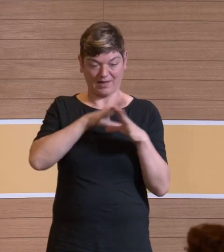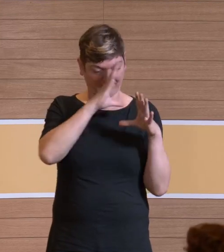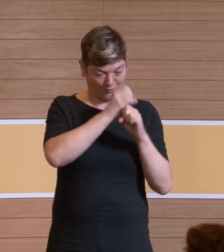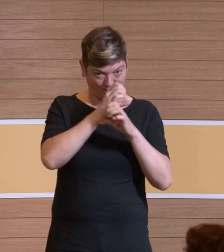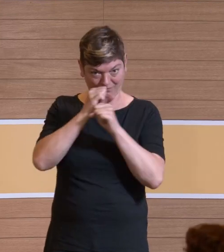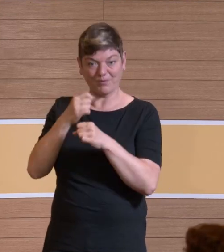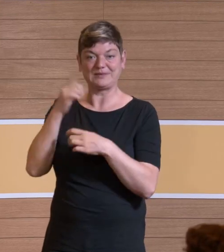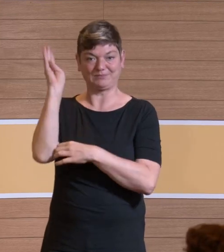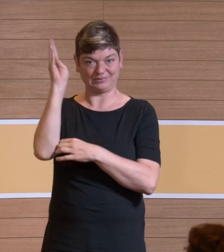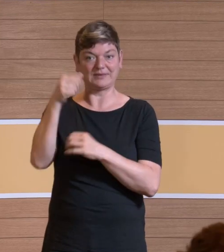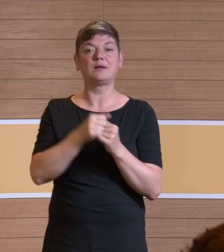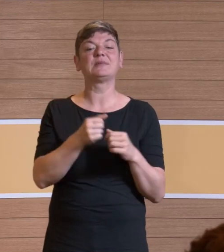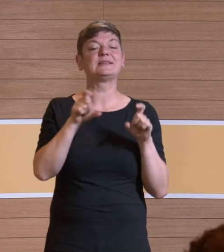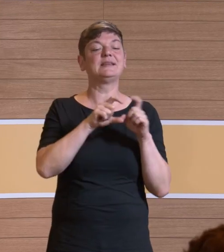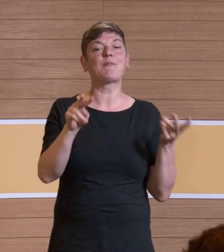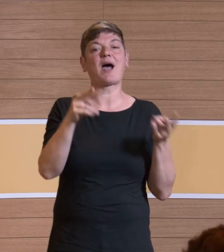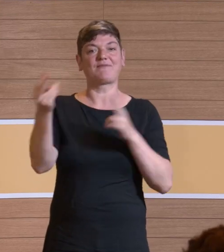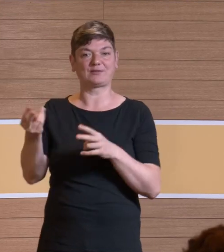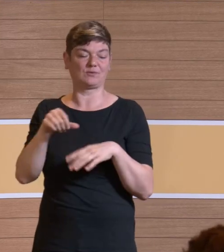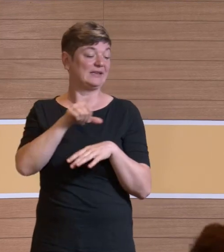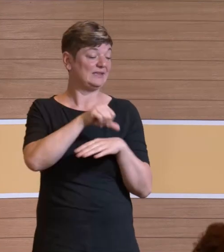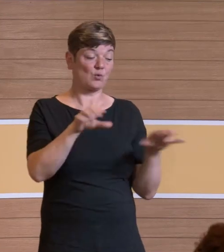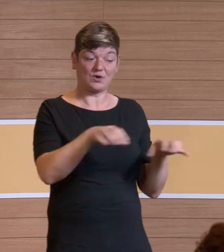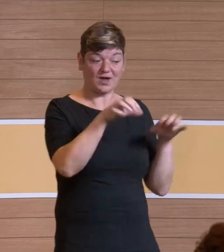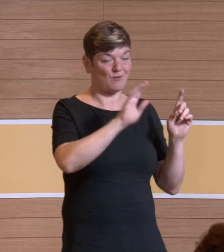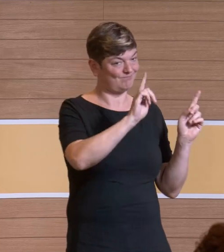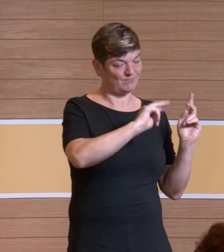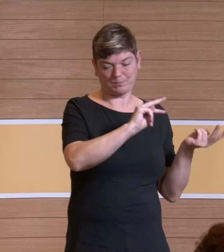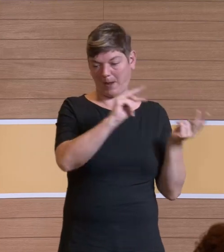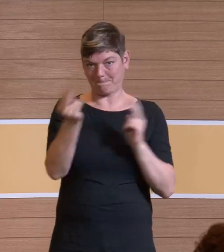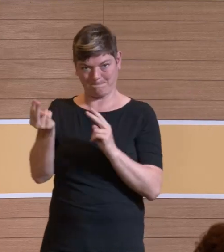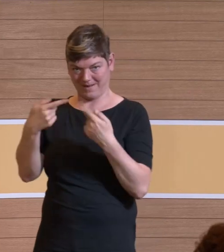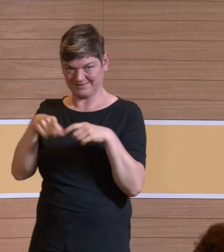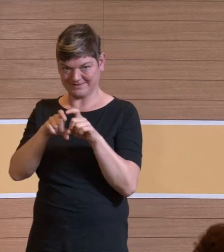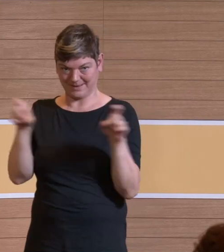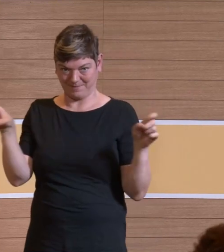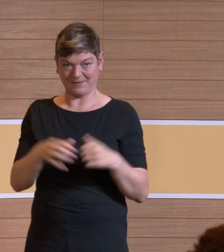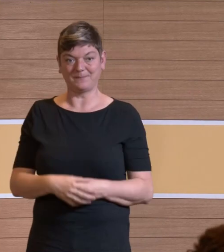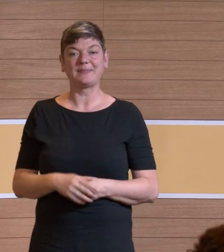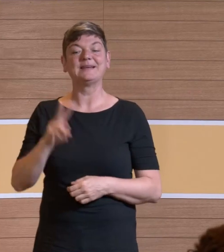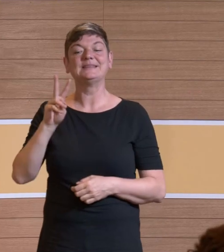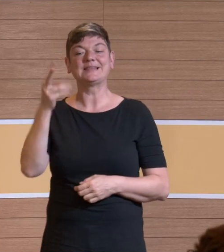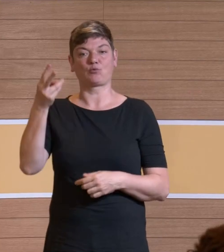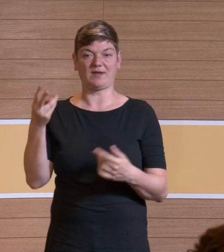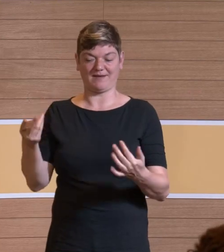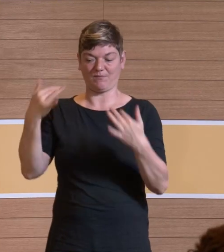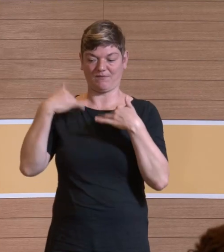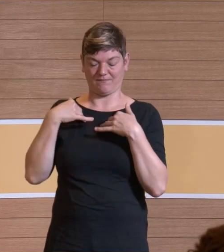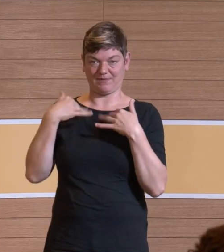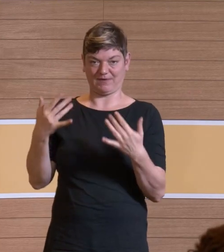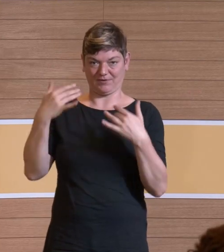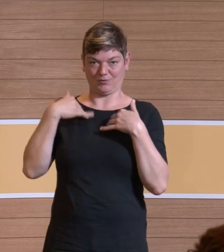Ich bringe ein bisschen Abwechslung rein ins Thema. Ich rede nicht über chirurgischen Rauch, sondern ich rede über die sekundären Wirkungen der